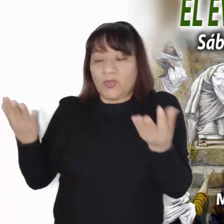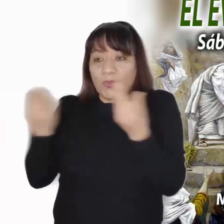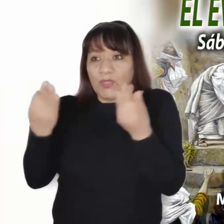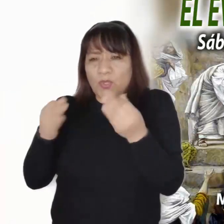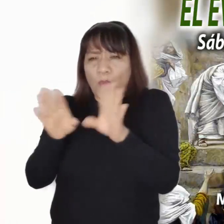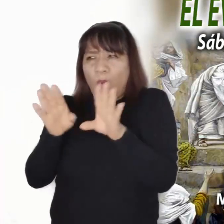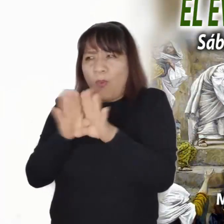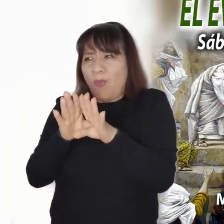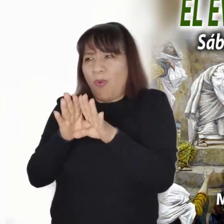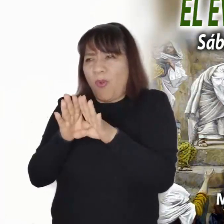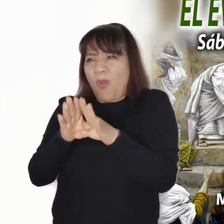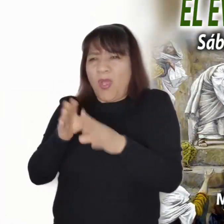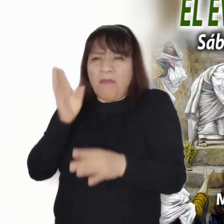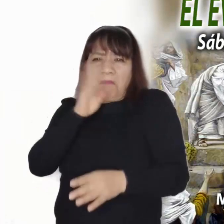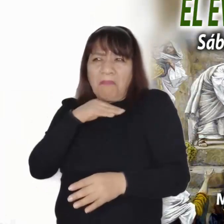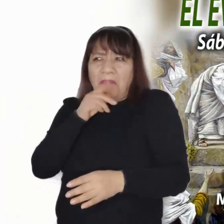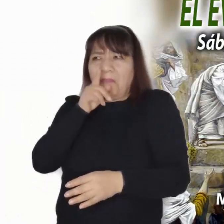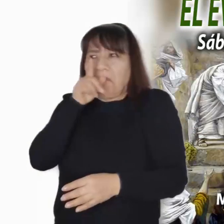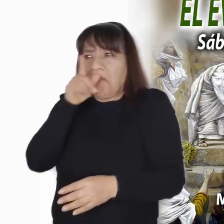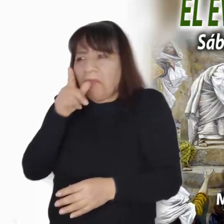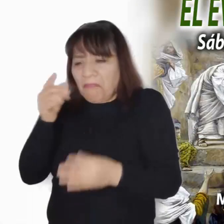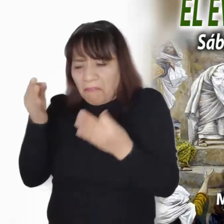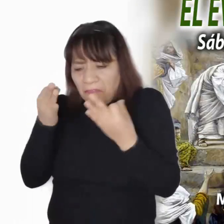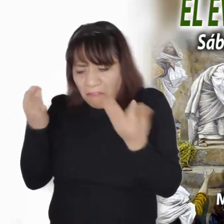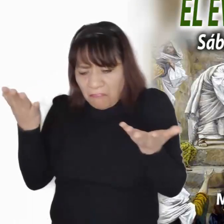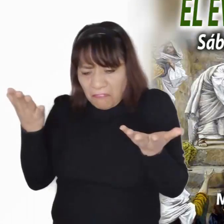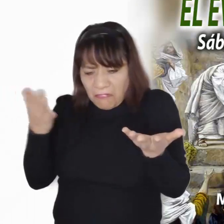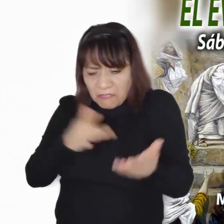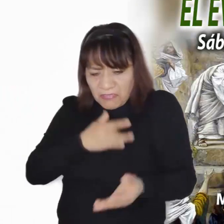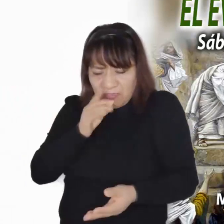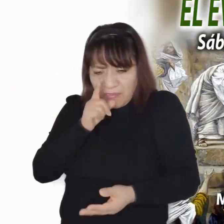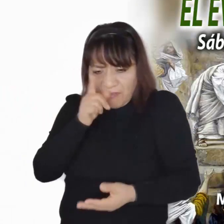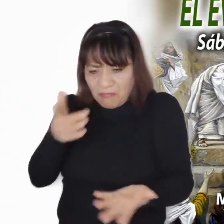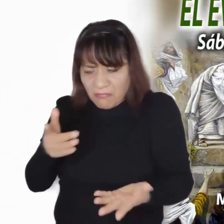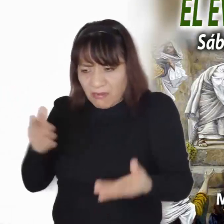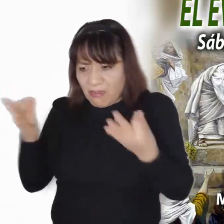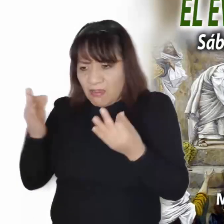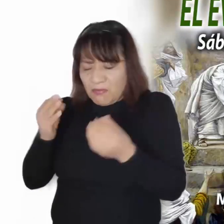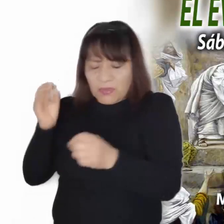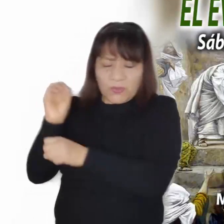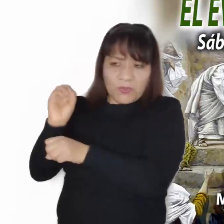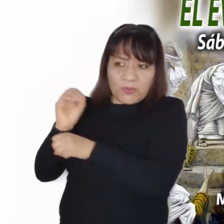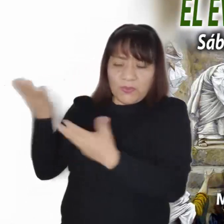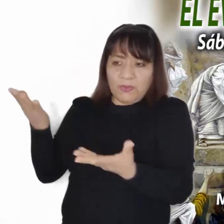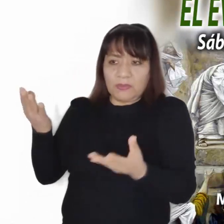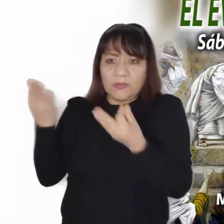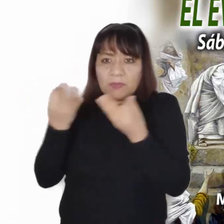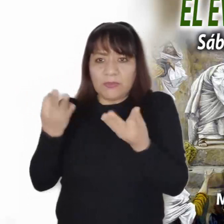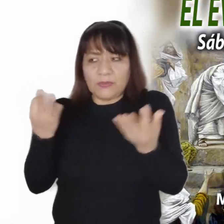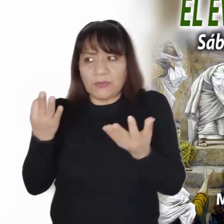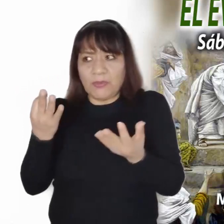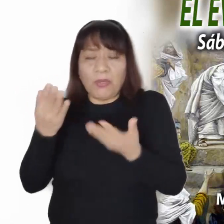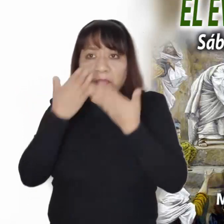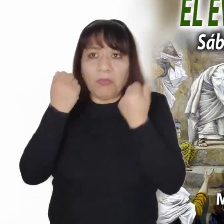alma, al frío de la indiferencia, al frío de la ausencia de tiempo y de